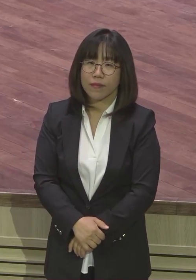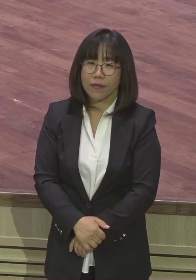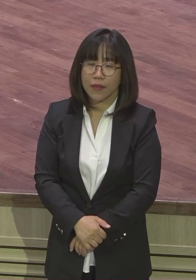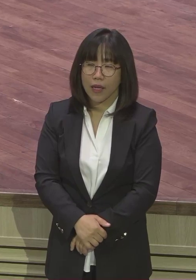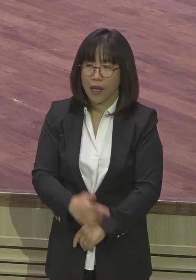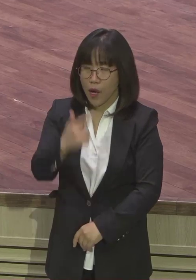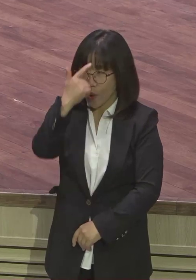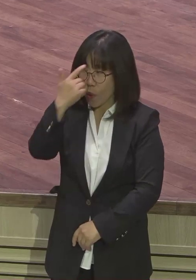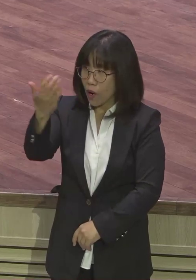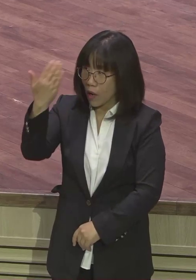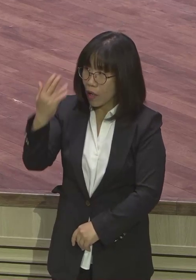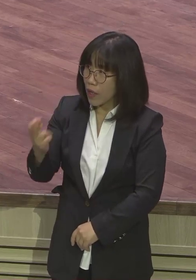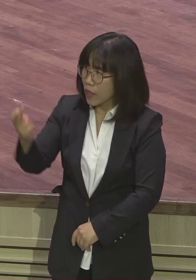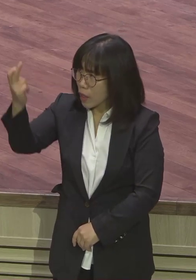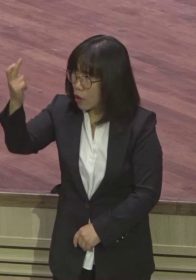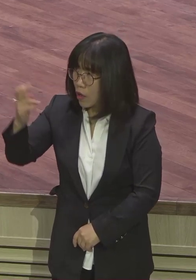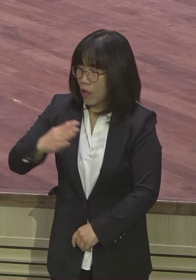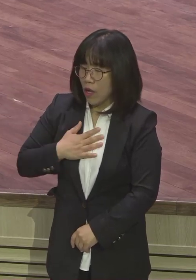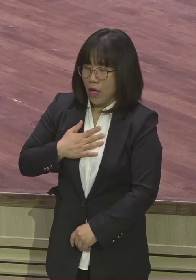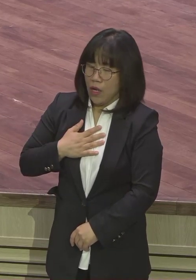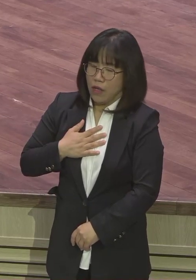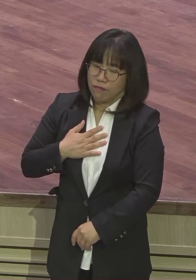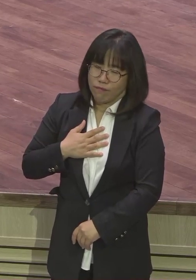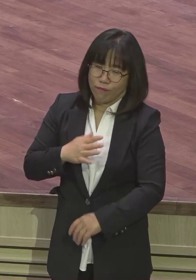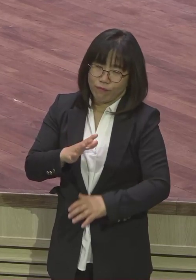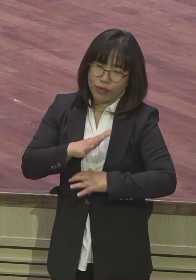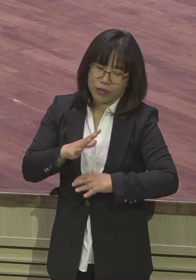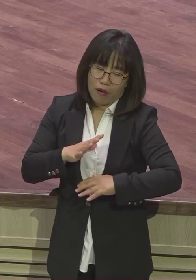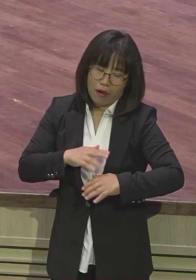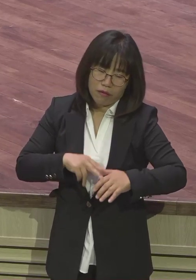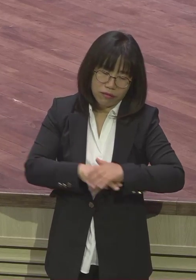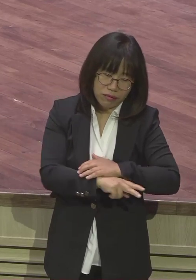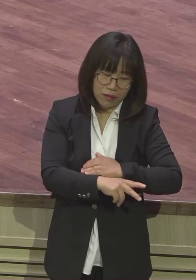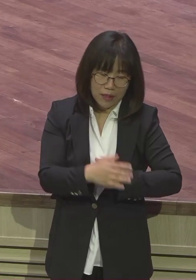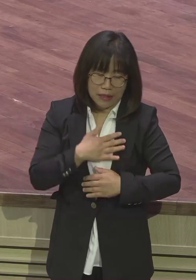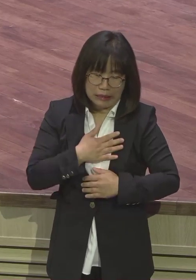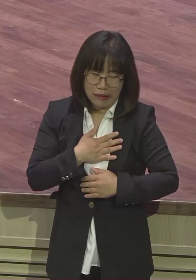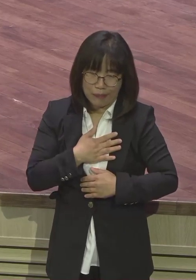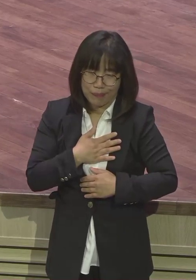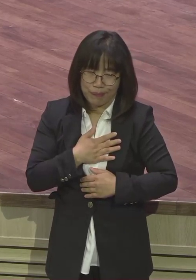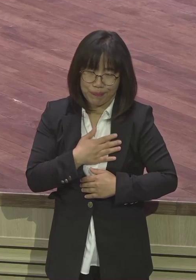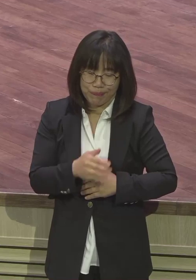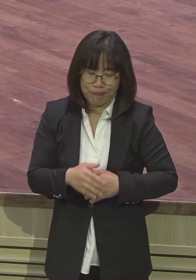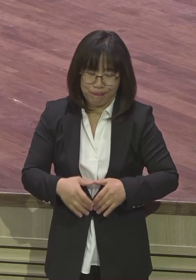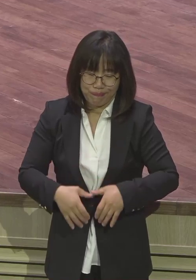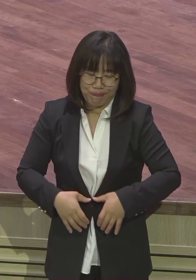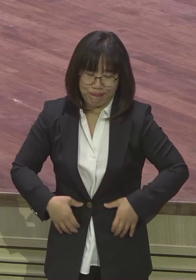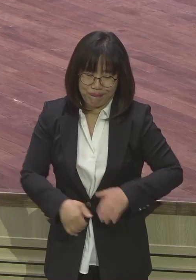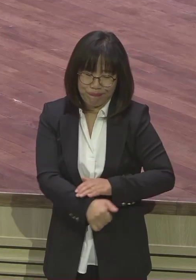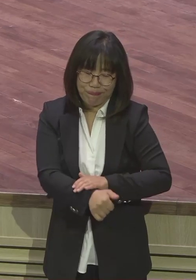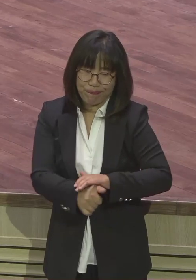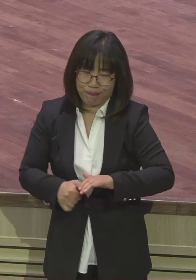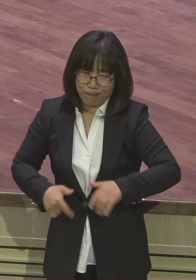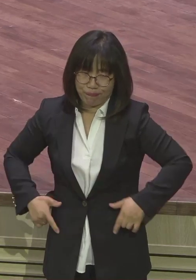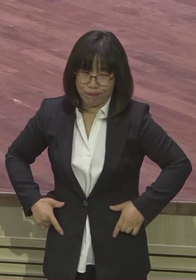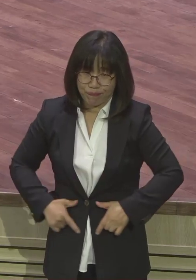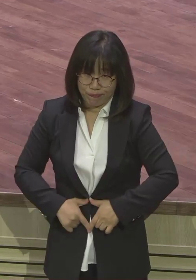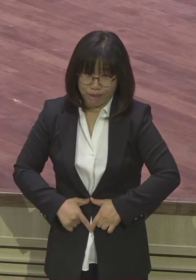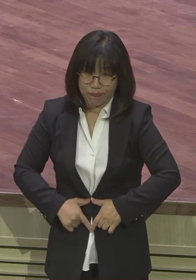공격할까봐 여러 때로 나눠가지고 자신이 맨 뒤에 있었는데 야뽕 나루트 사건